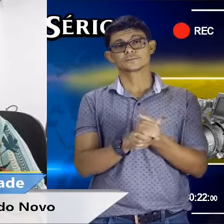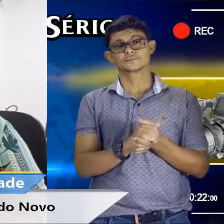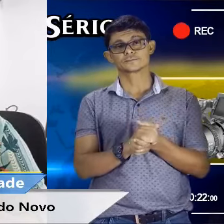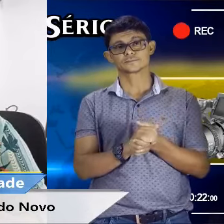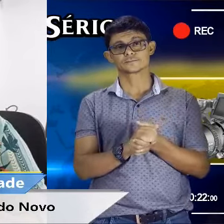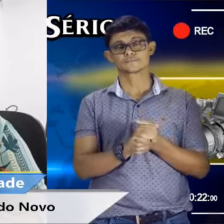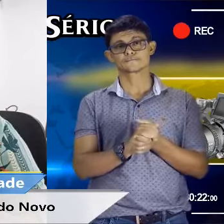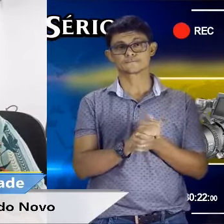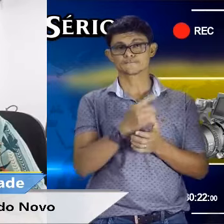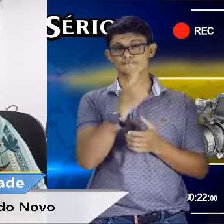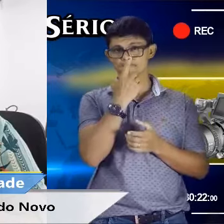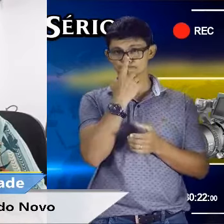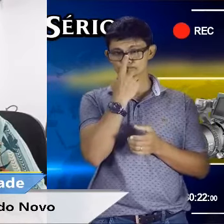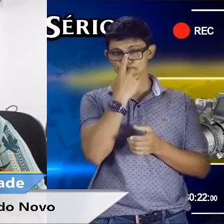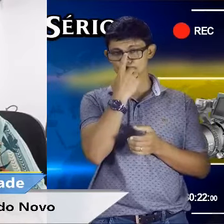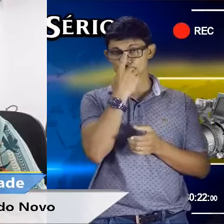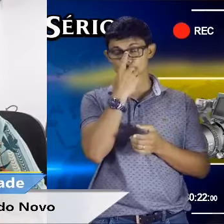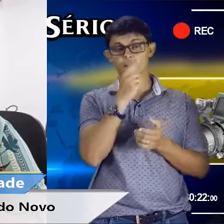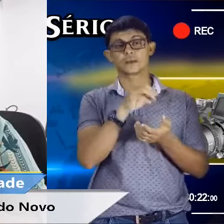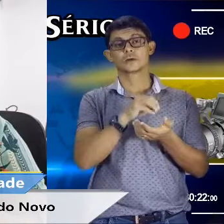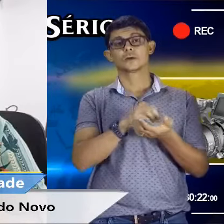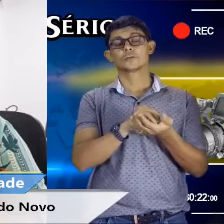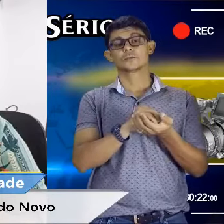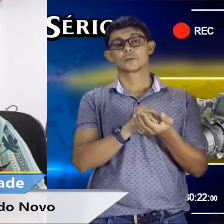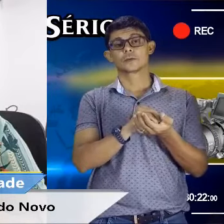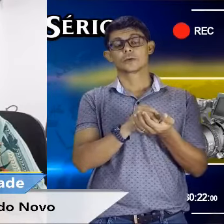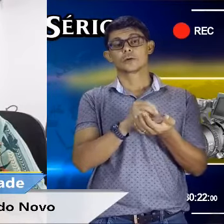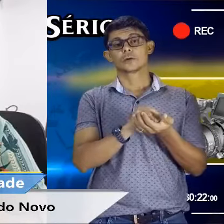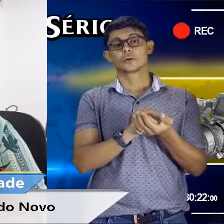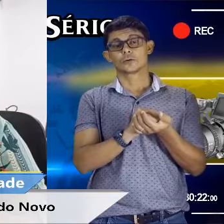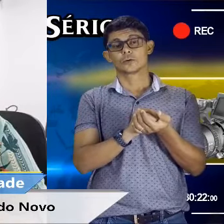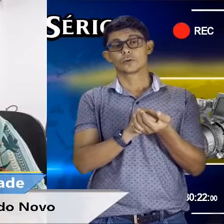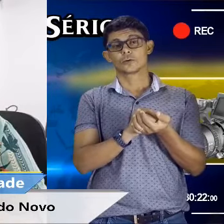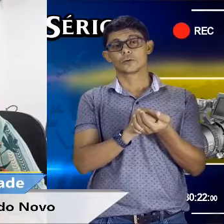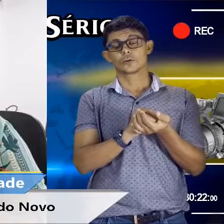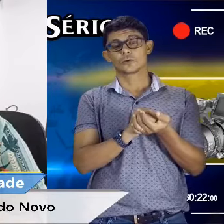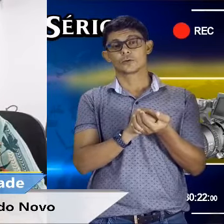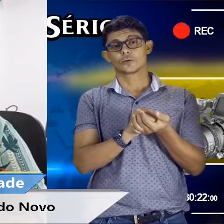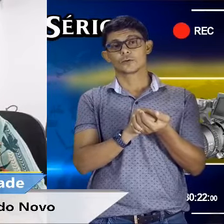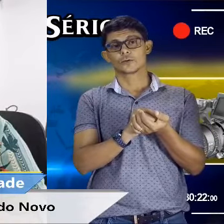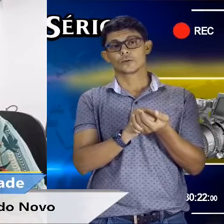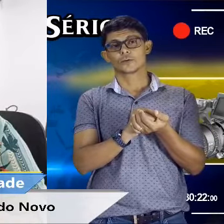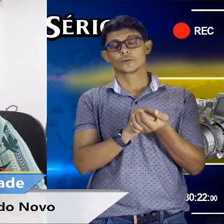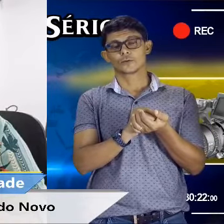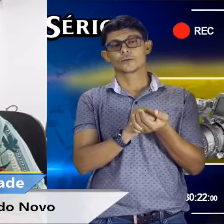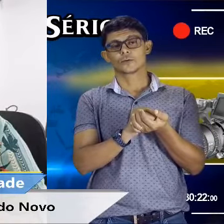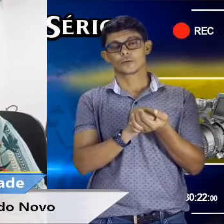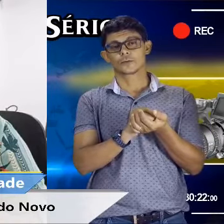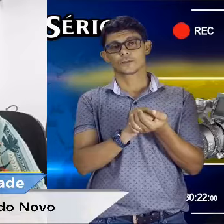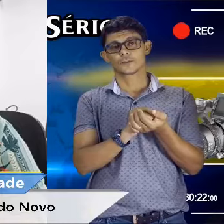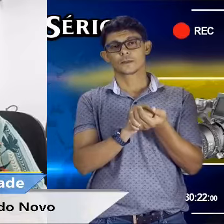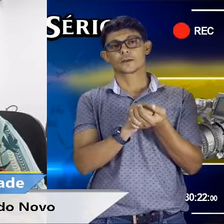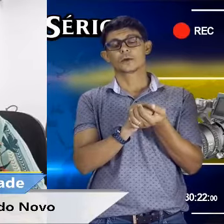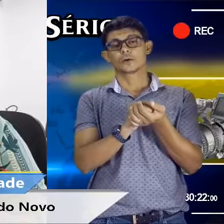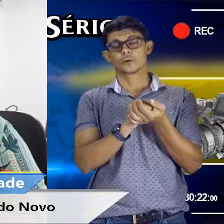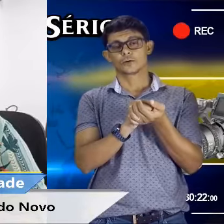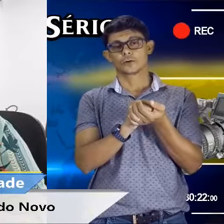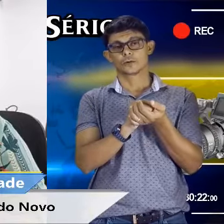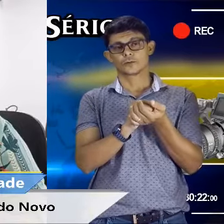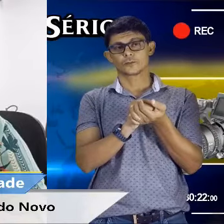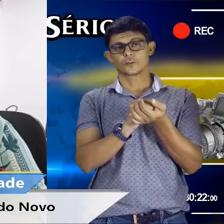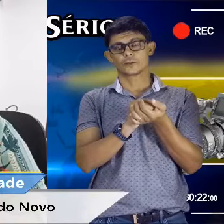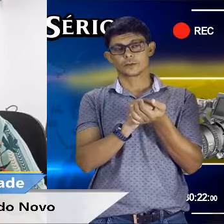são cheias de empresas e o mundo novo não vai poder ter. Onde que nós estamos? Eles que façam o contorno decente, que a obrigação é deles dar